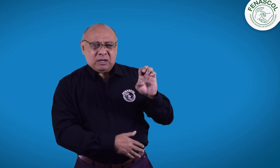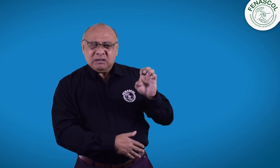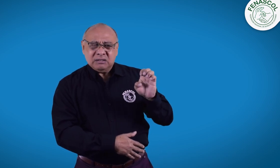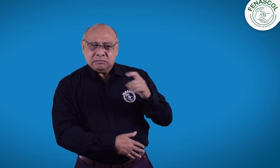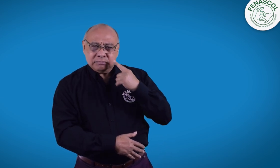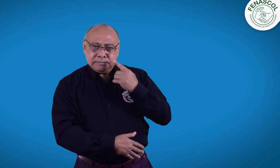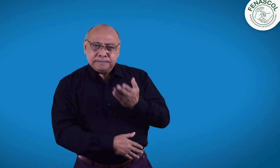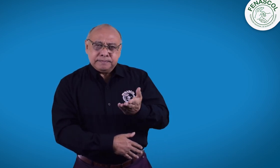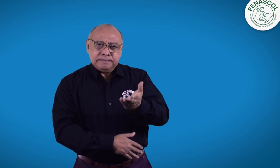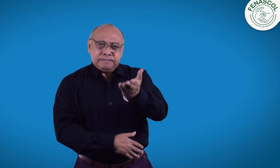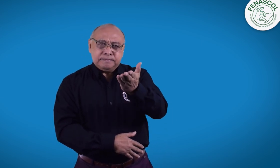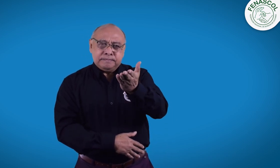entidad.